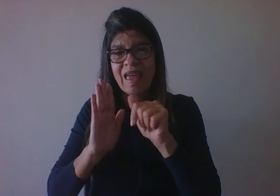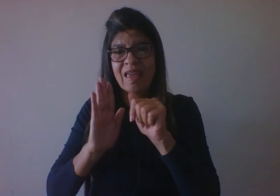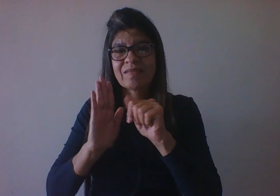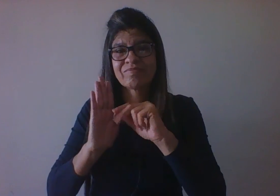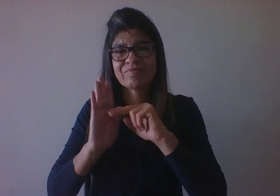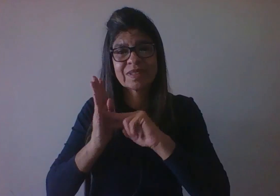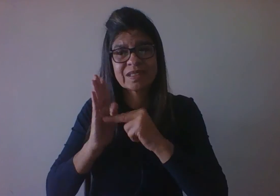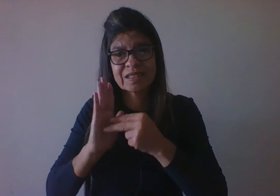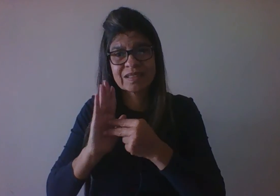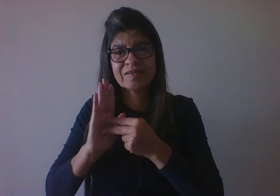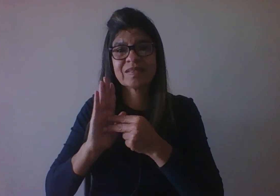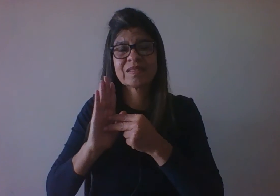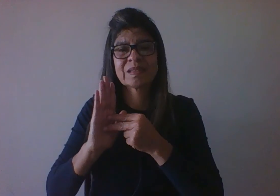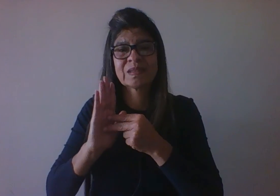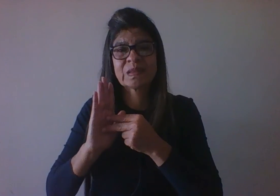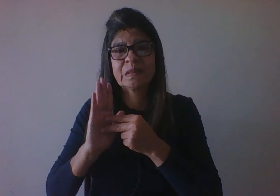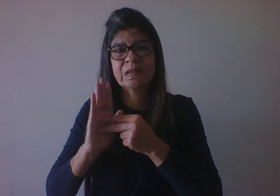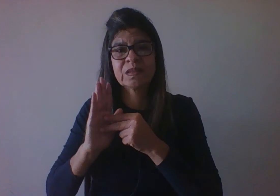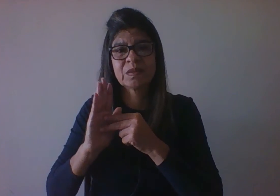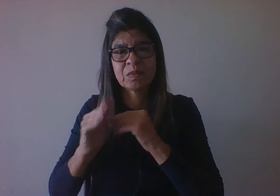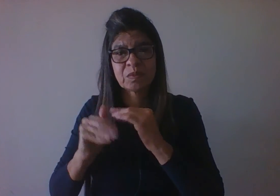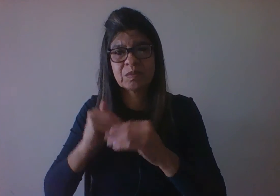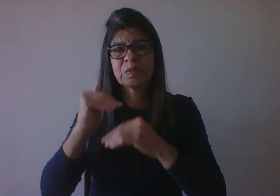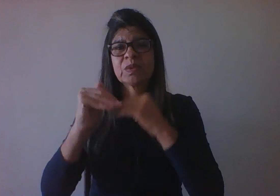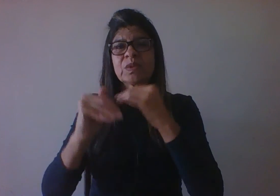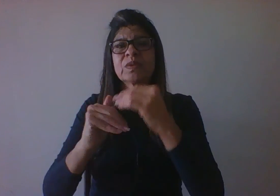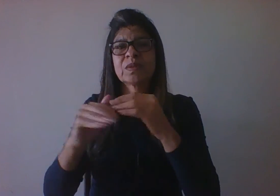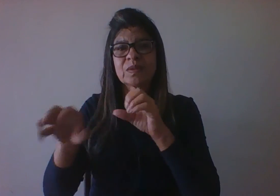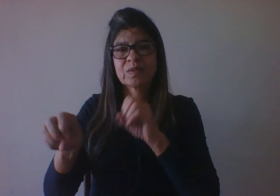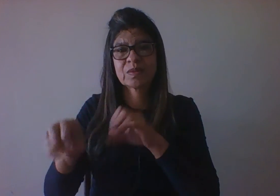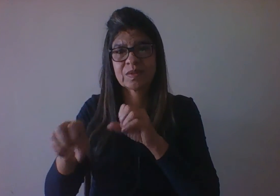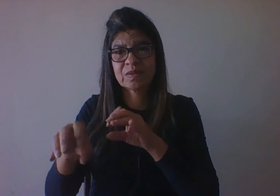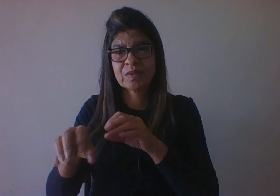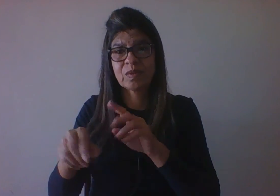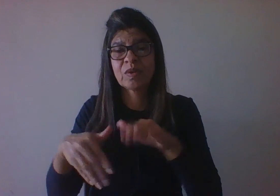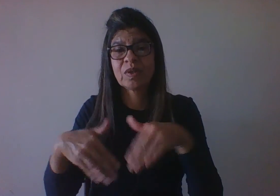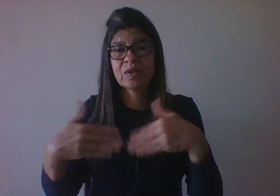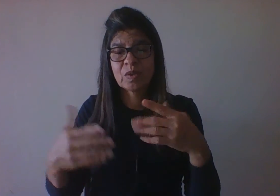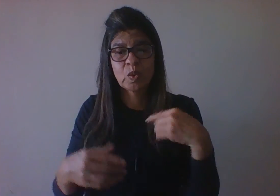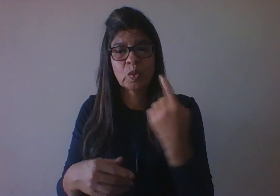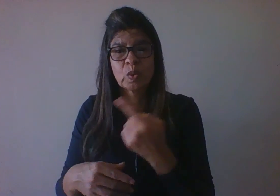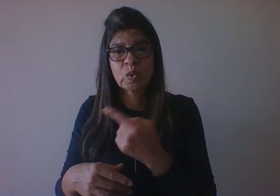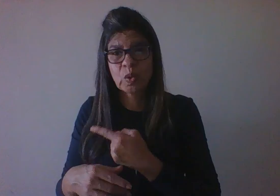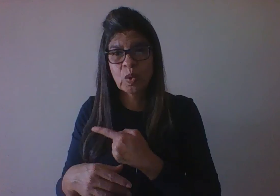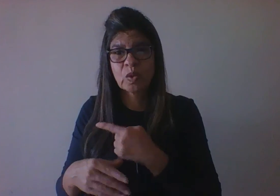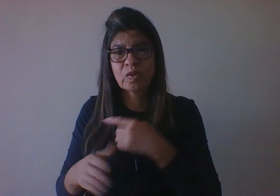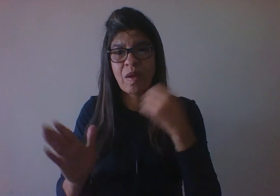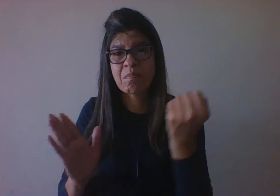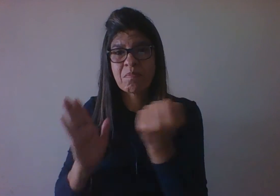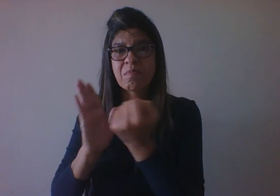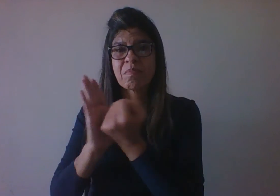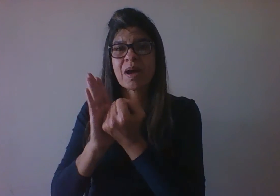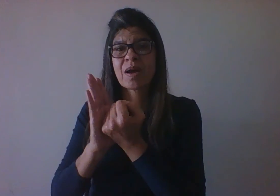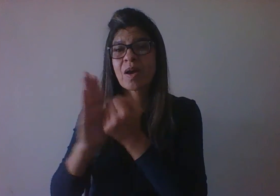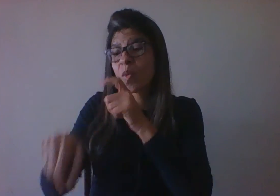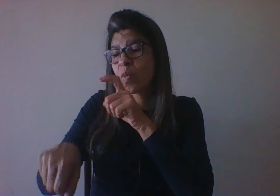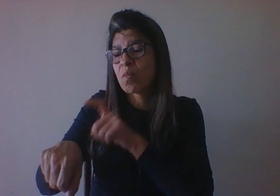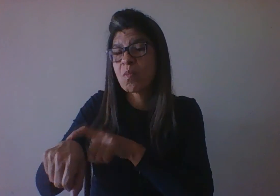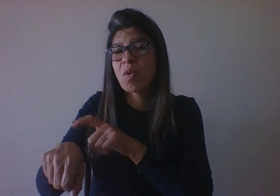voltando aqui, o nosso objetivo vai ser demarcar o momento evolutivo da infância até a adolescência, pensando